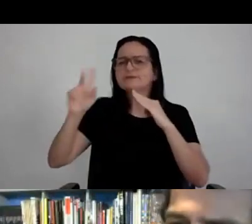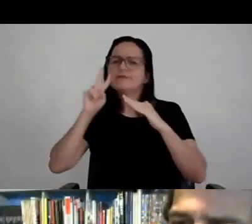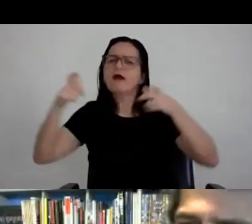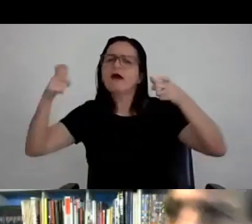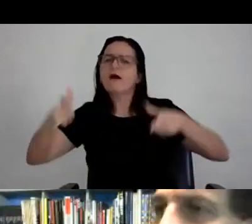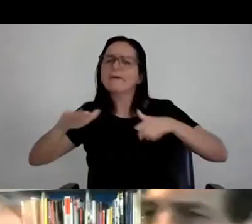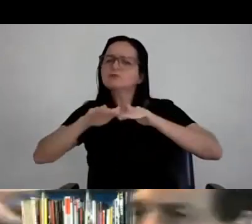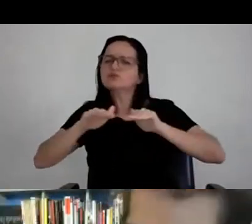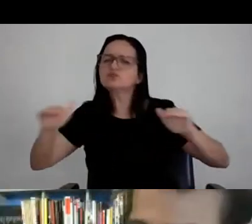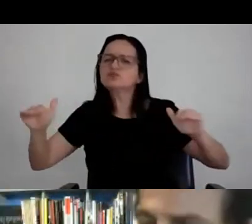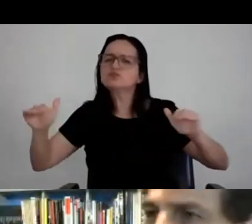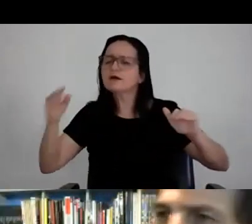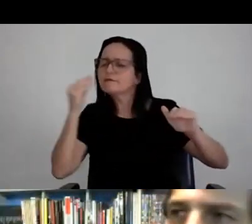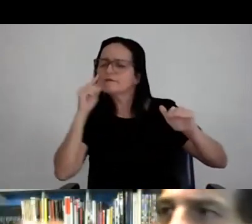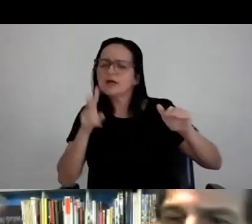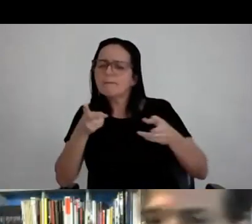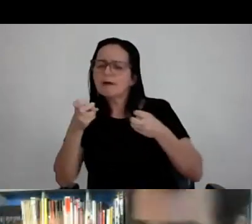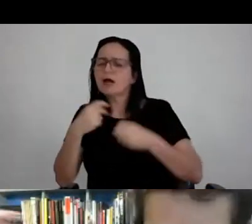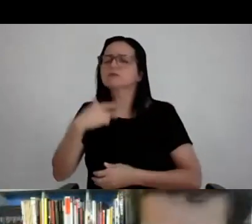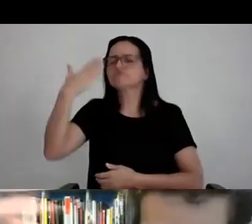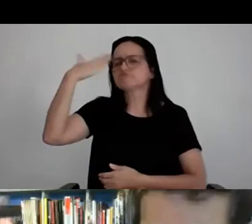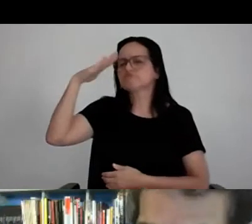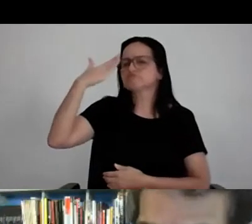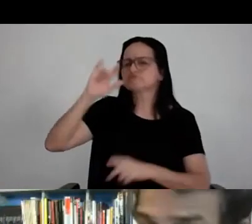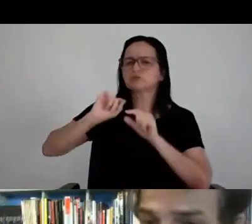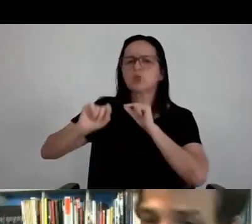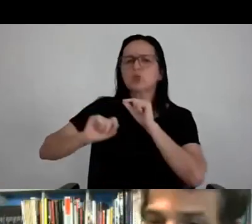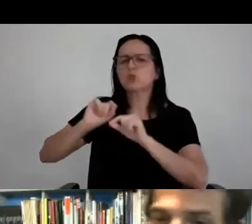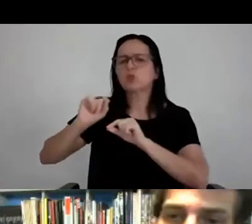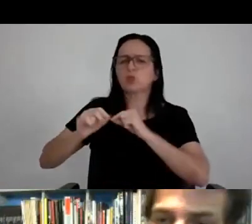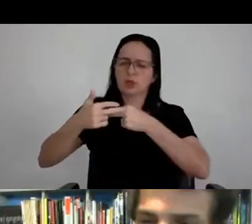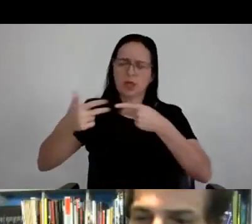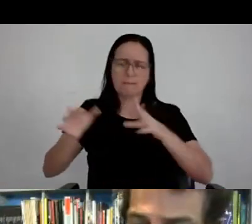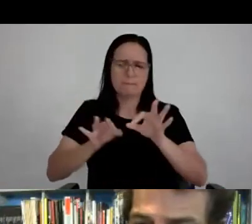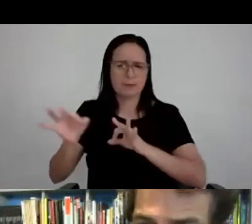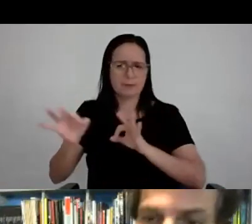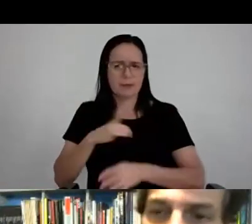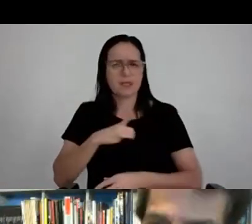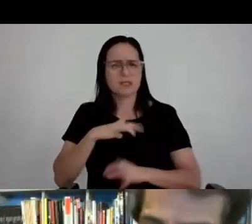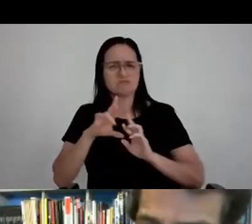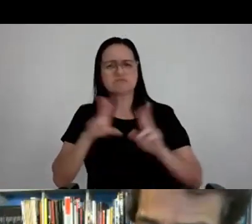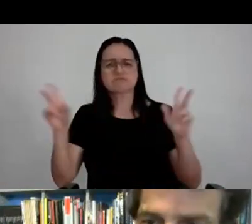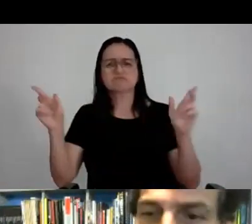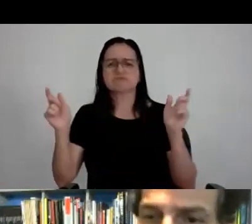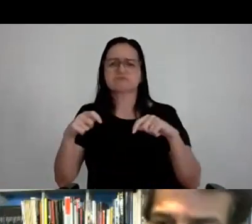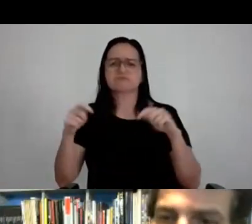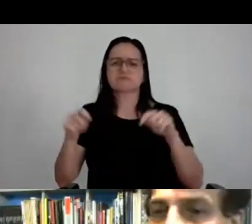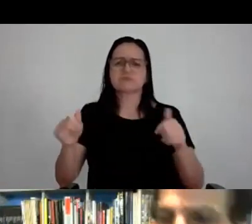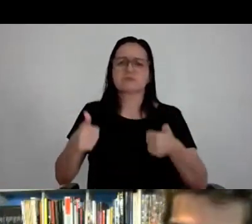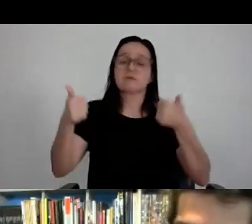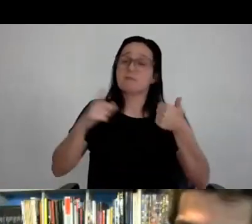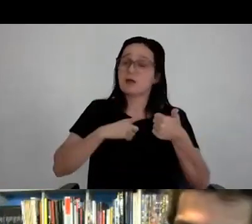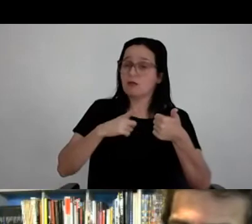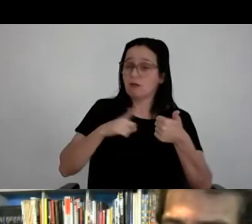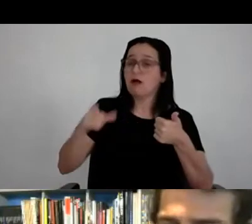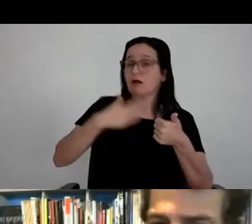o teu local, deixa entender o que você quer, vamos entender alguns elementos, porque de repente a pode chegar a uma coisa diferente e mais adequada e melhor, e que você